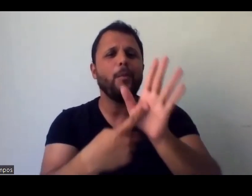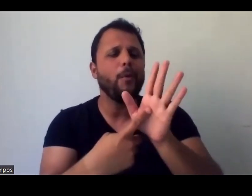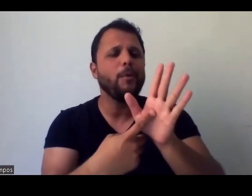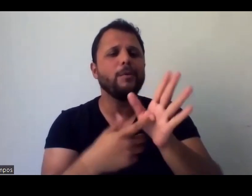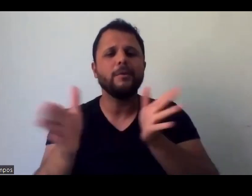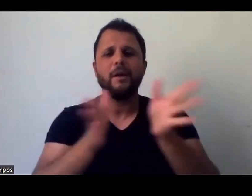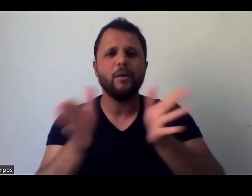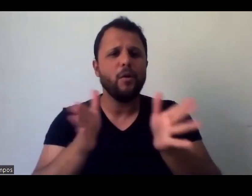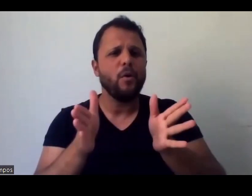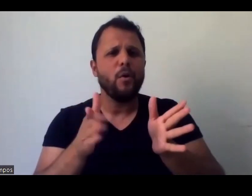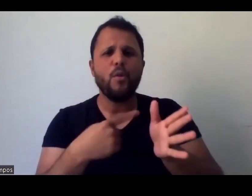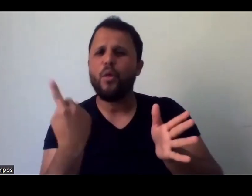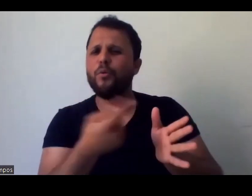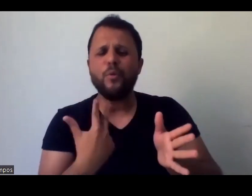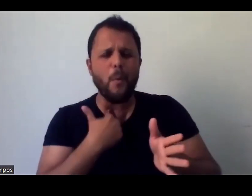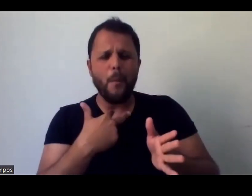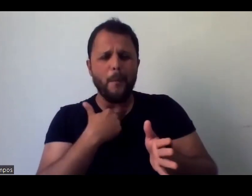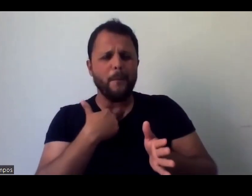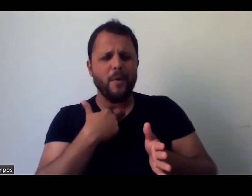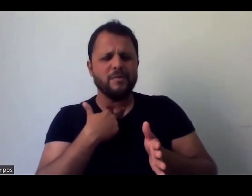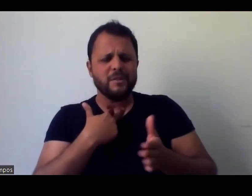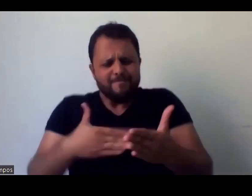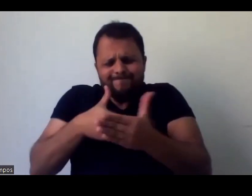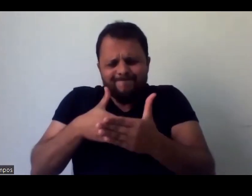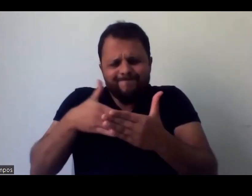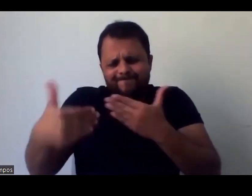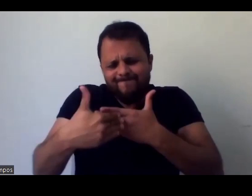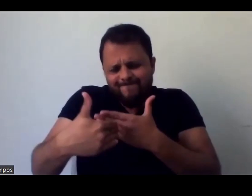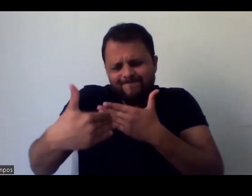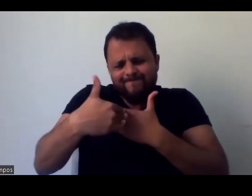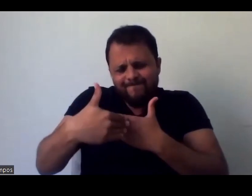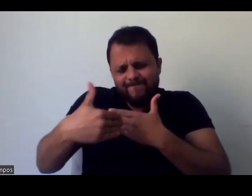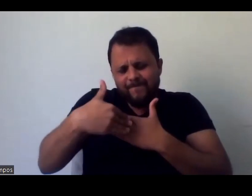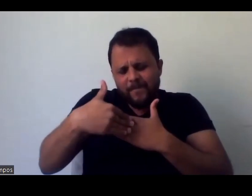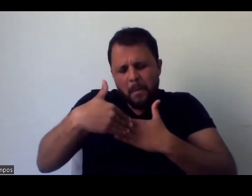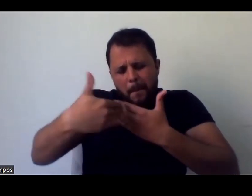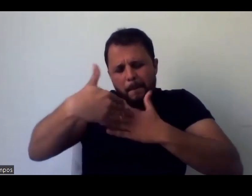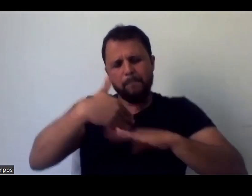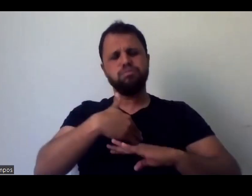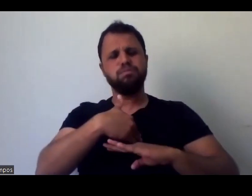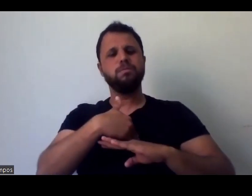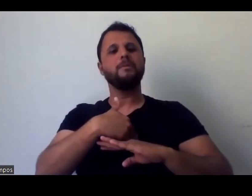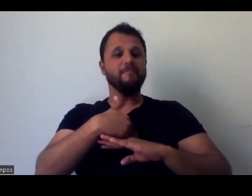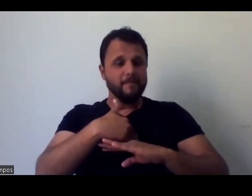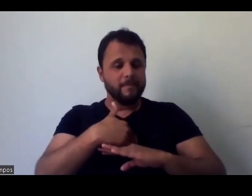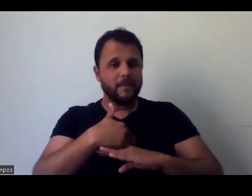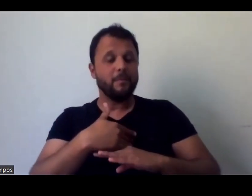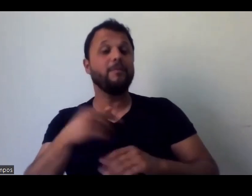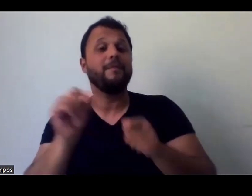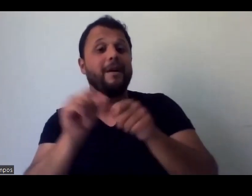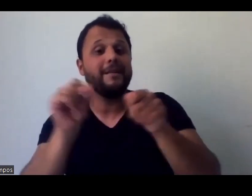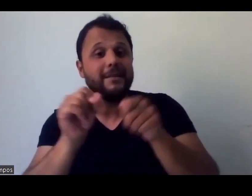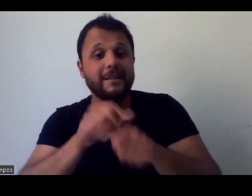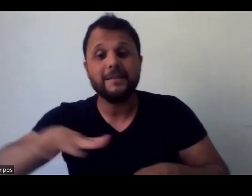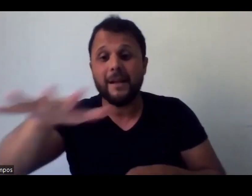ser impenetráveis, vamos trazer para o mundo, por meio dessas ações maravilhosas do Instituto Periférico, vocês